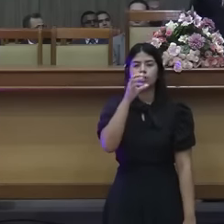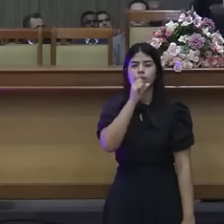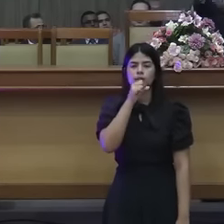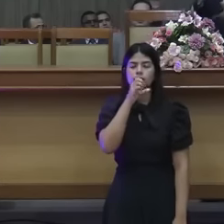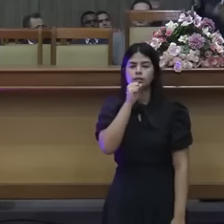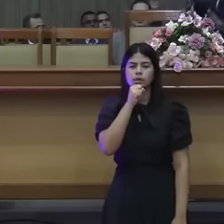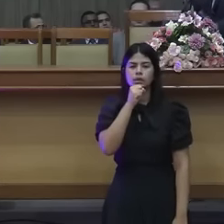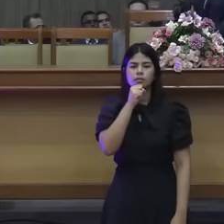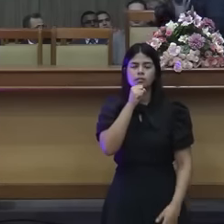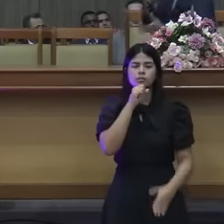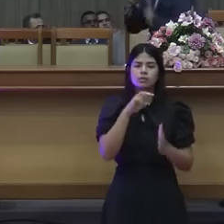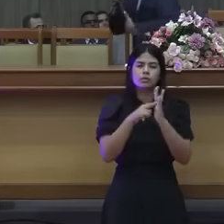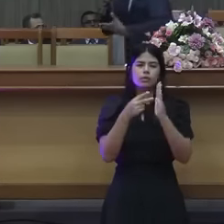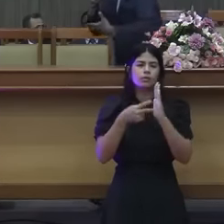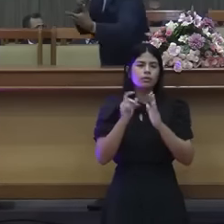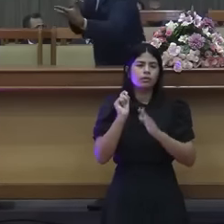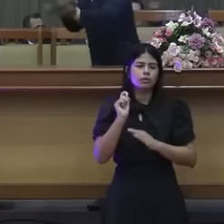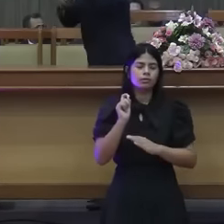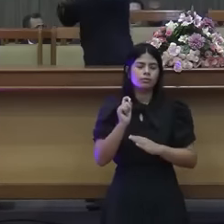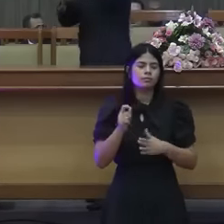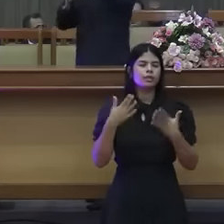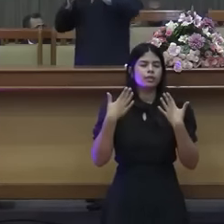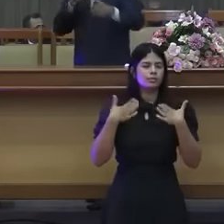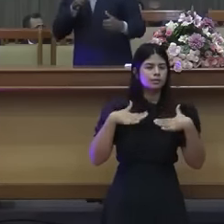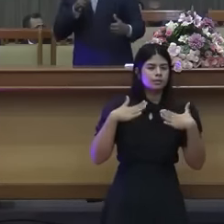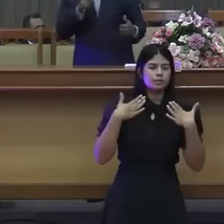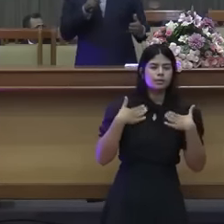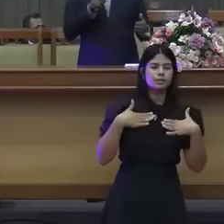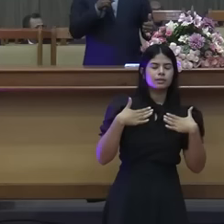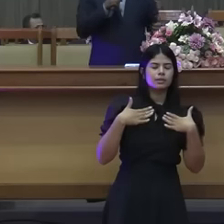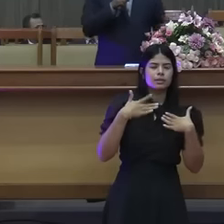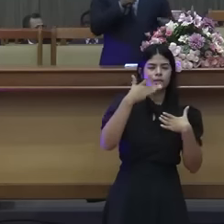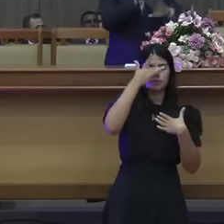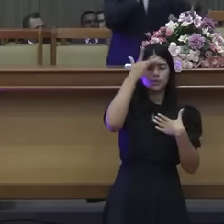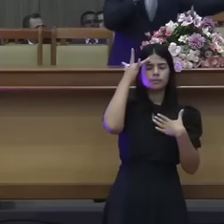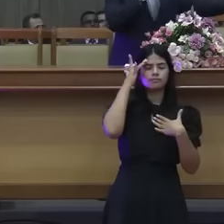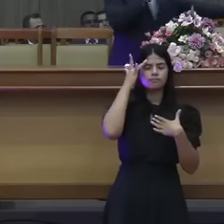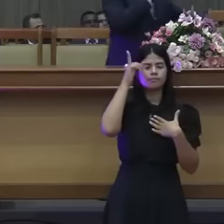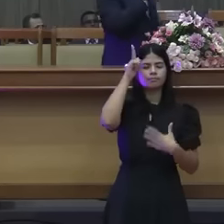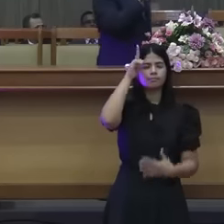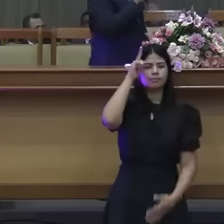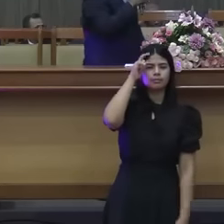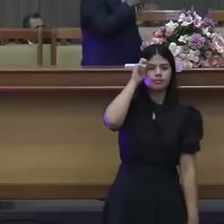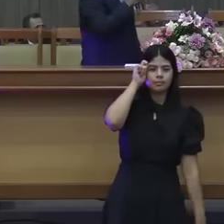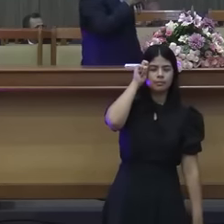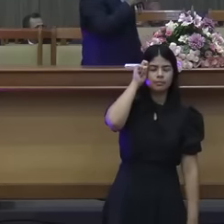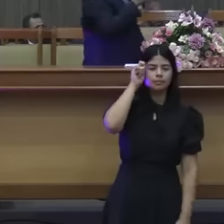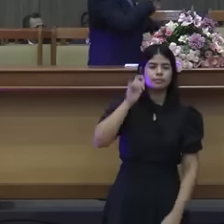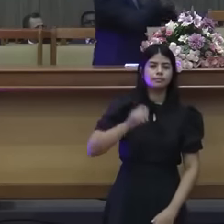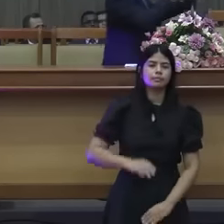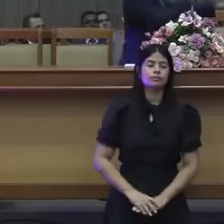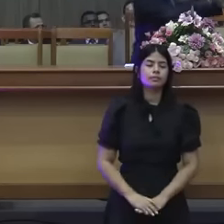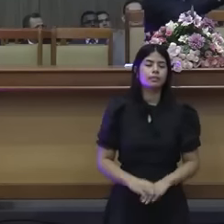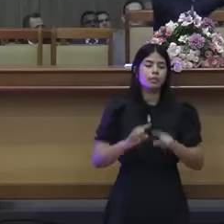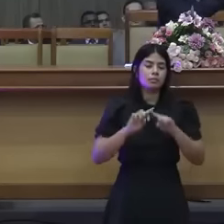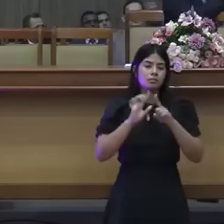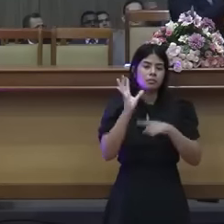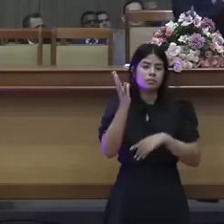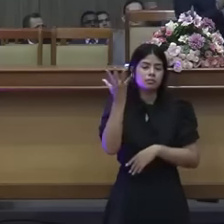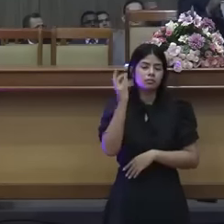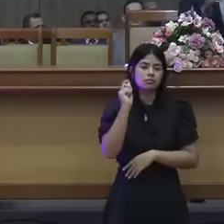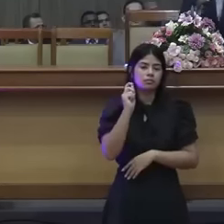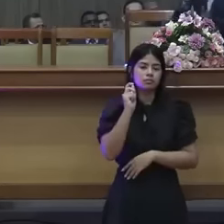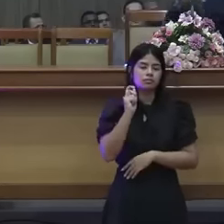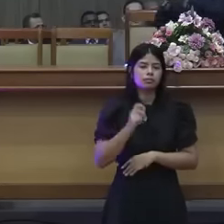o descanso do corpo para reabastecer a sua energia. Era somente para isso. Mas aí começaram a